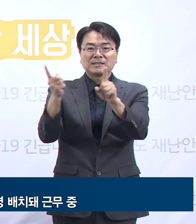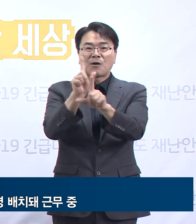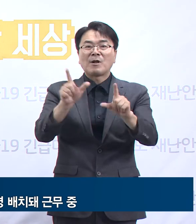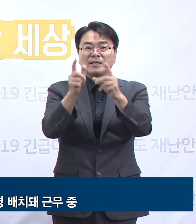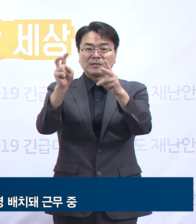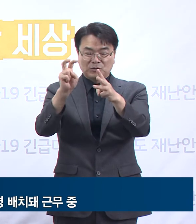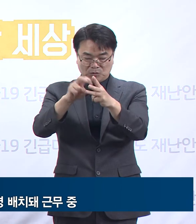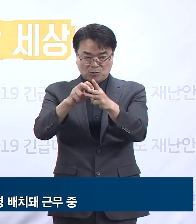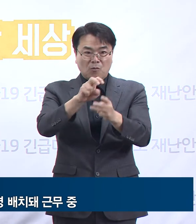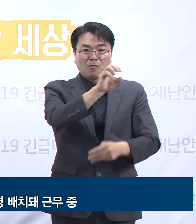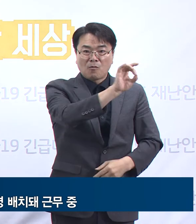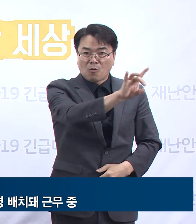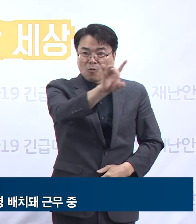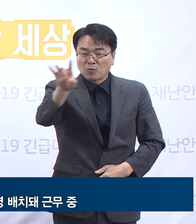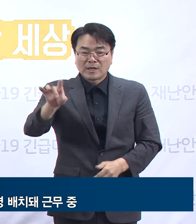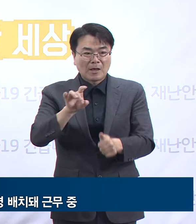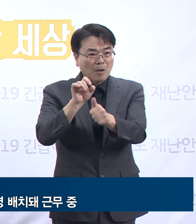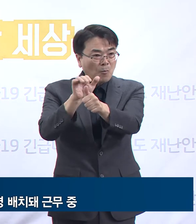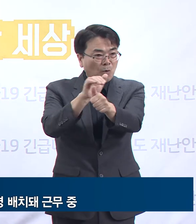배치되어 활동을 시작하였습니다.